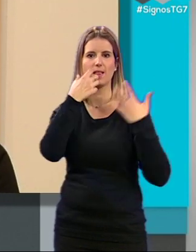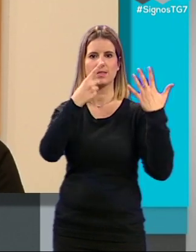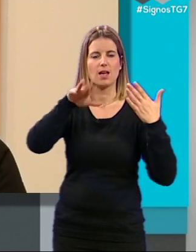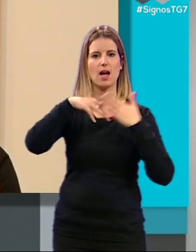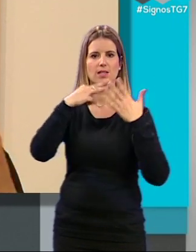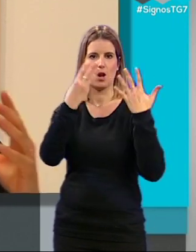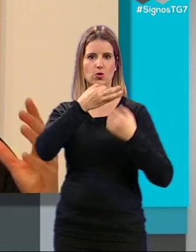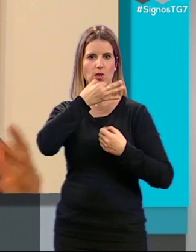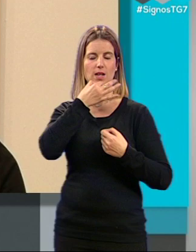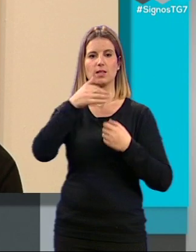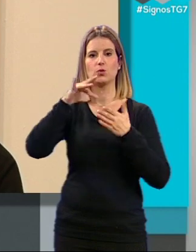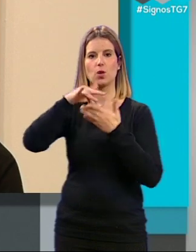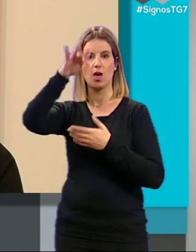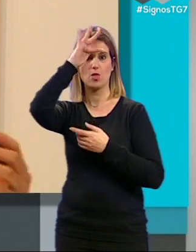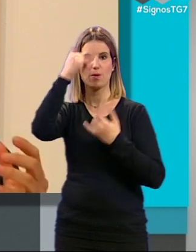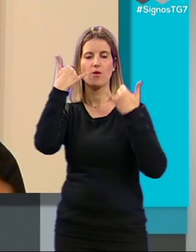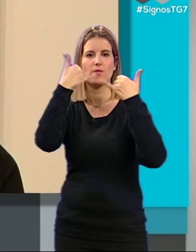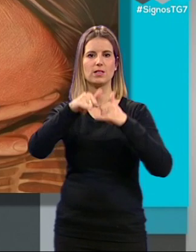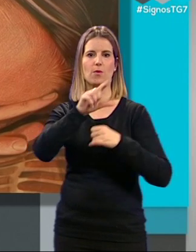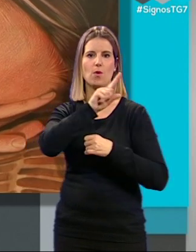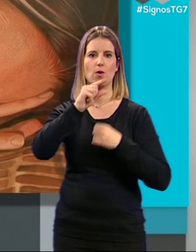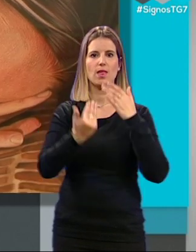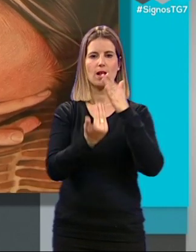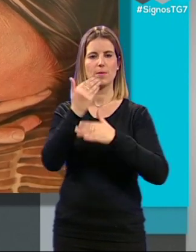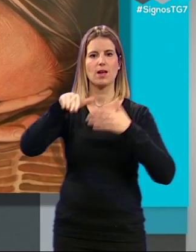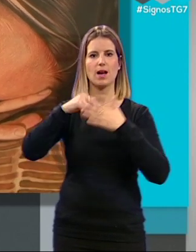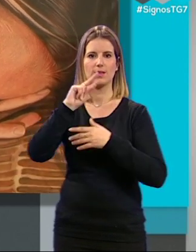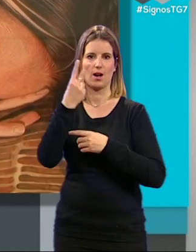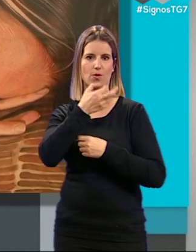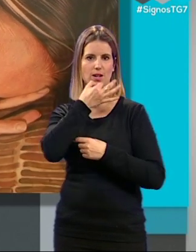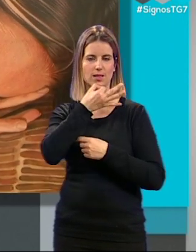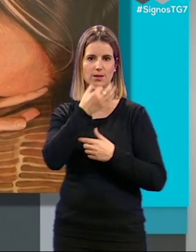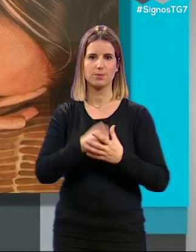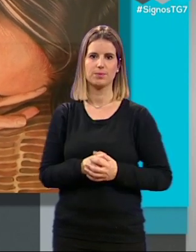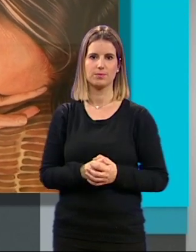de la tarde y los domingos y festivos de 11 de la mañana a 2 de la tarde